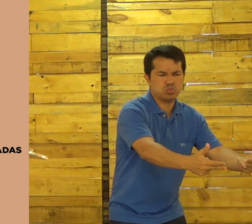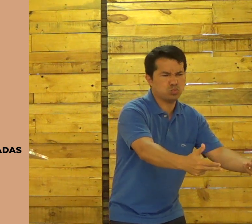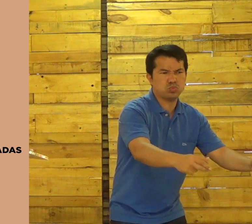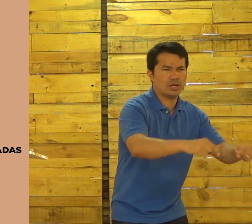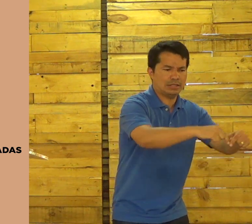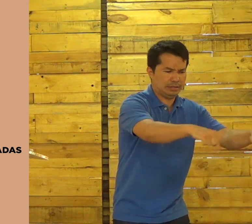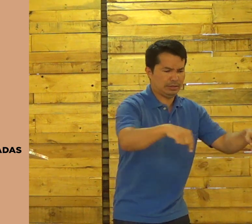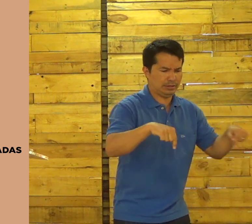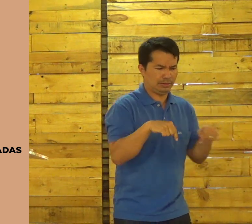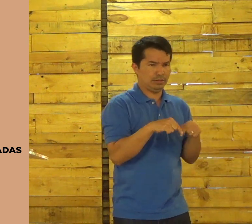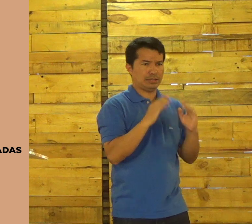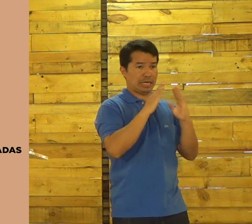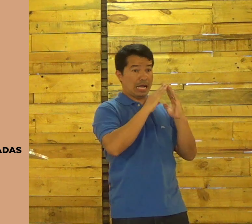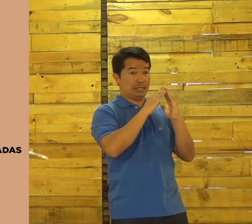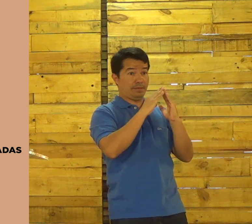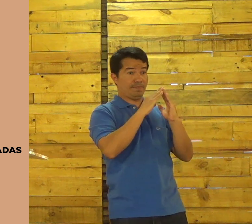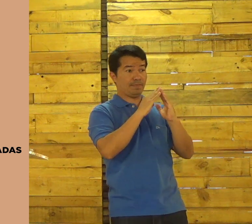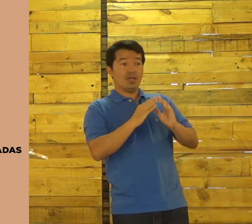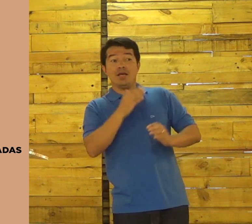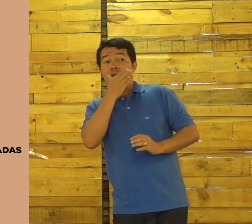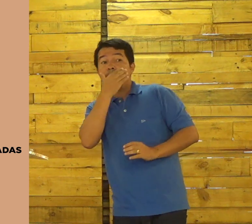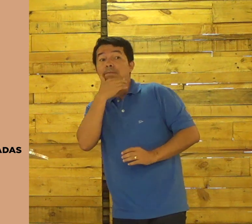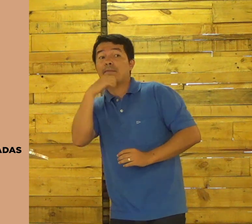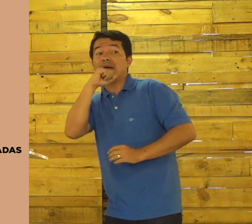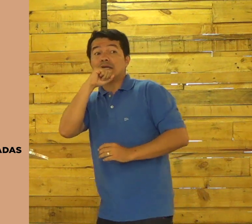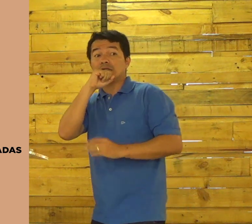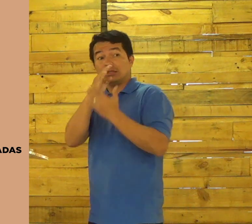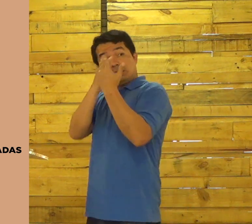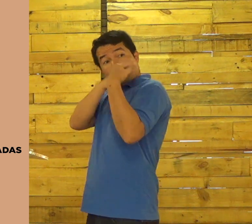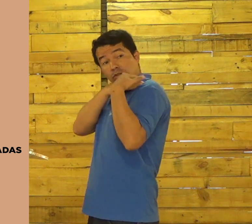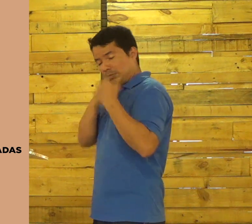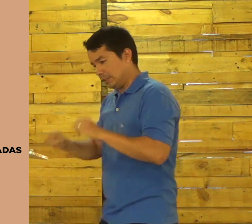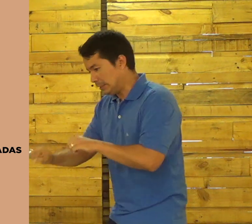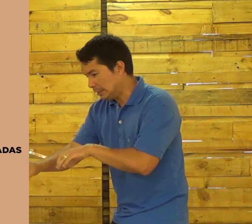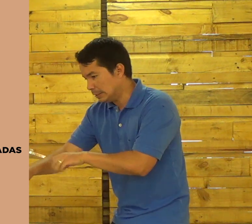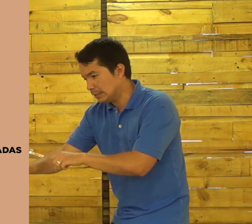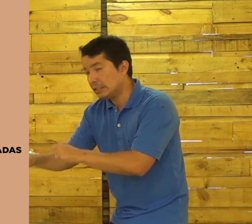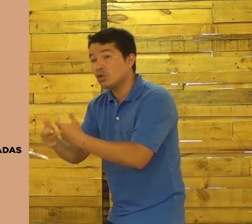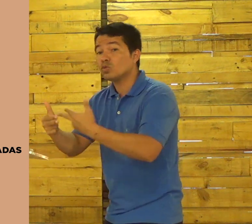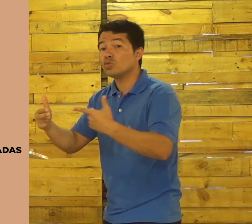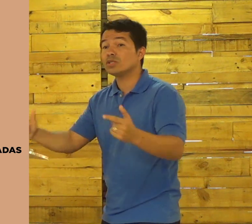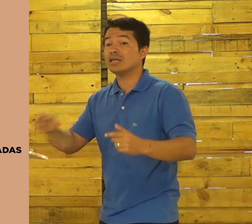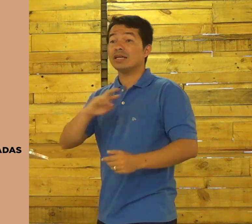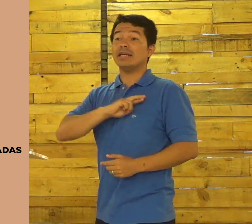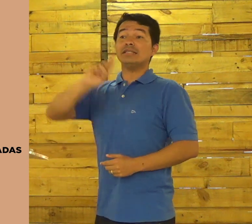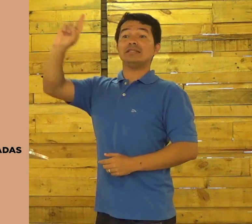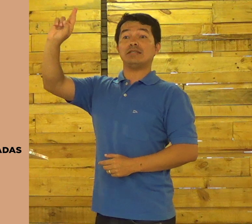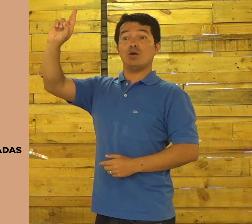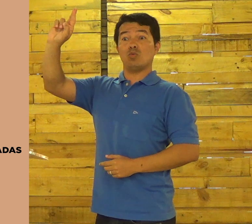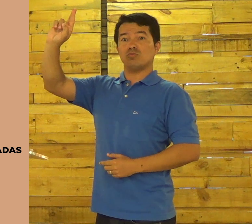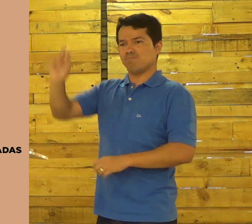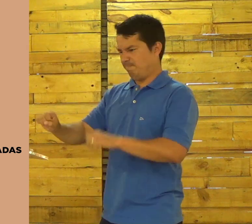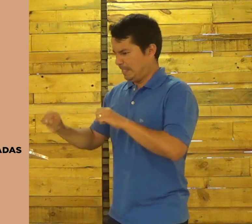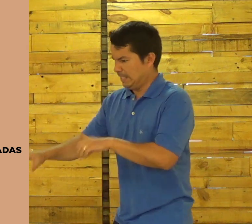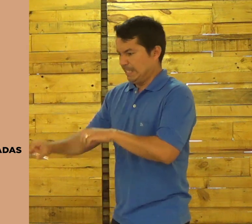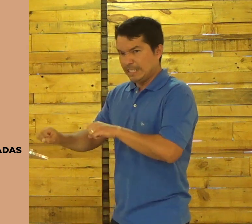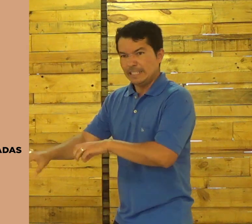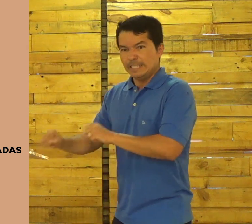ensinava para forças, várias coisas. A mãe ensinava as responsabilidades também,